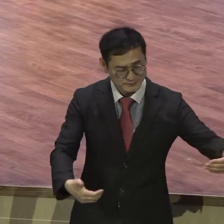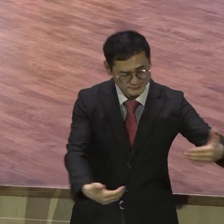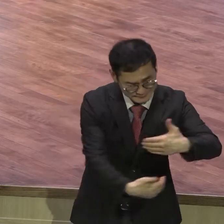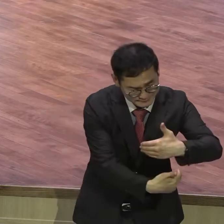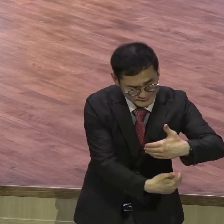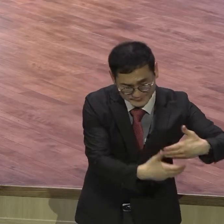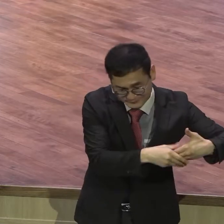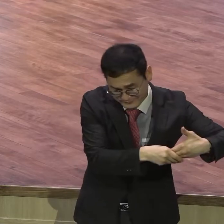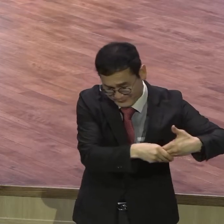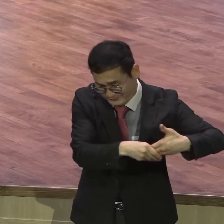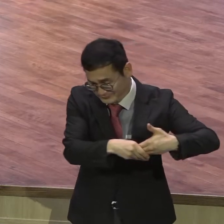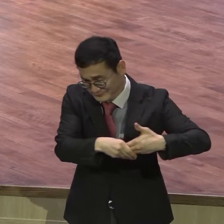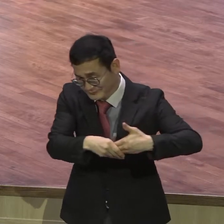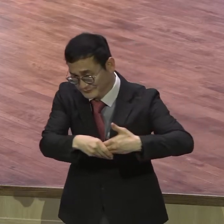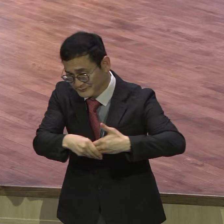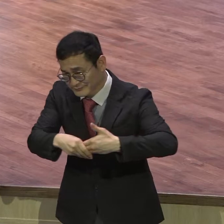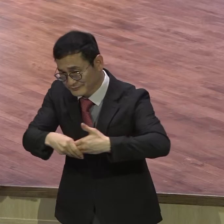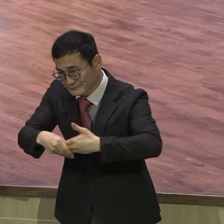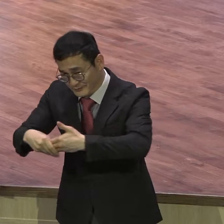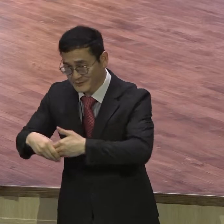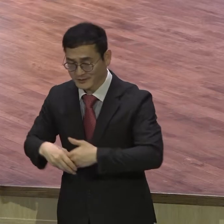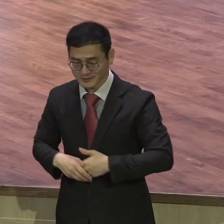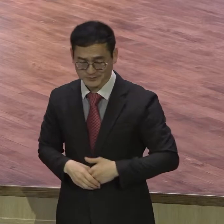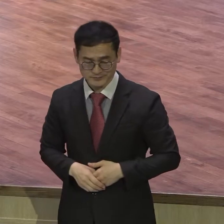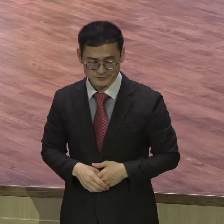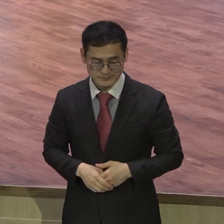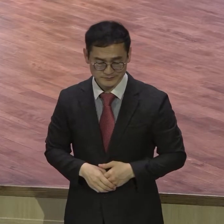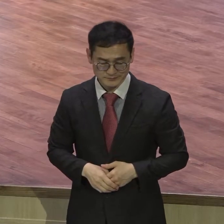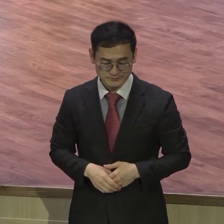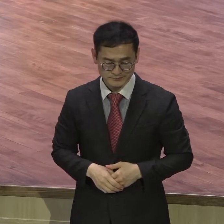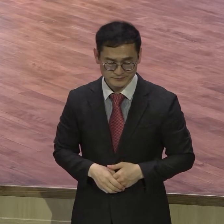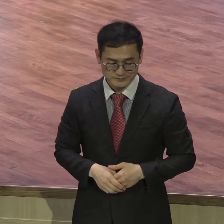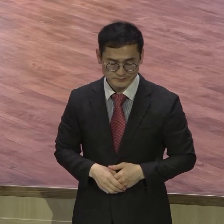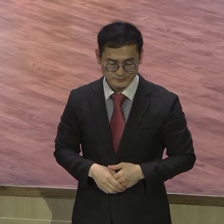이곳까지 이르게 하셨느니라 하나 이 일에 너희가